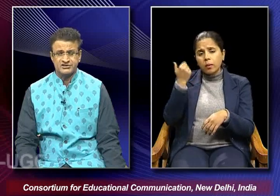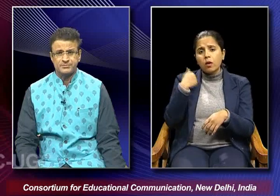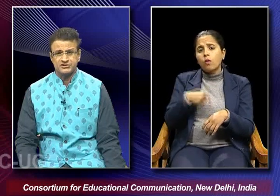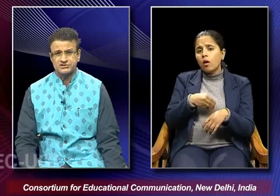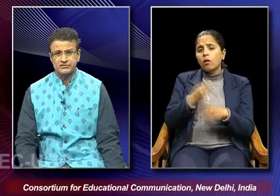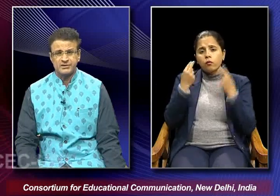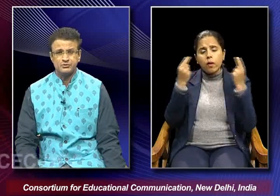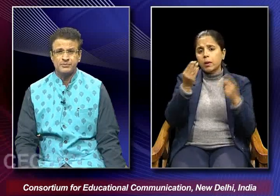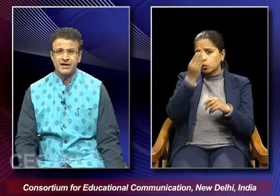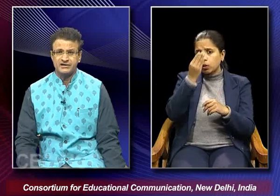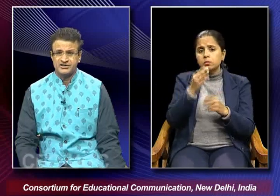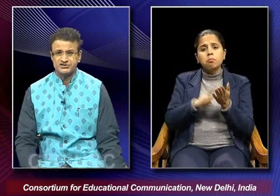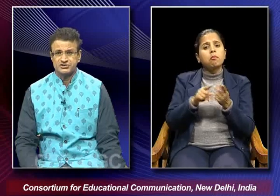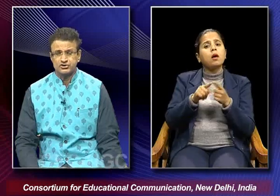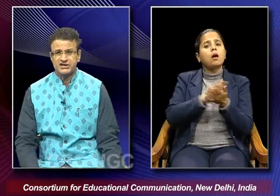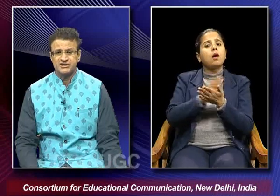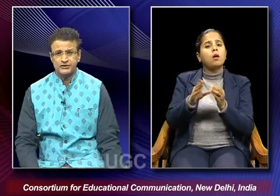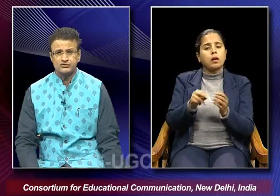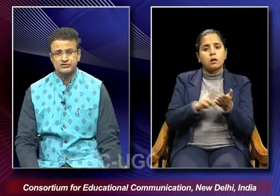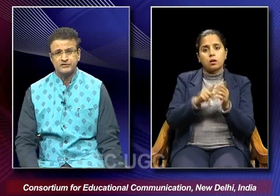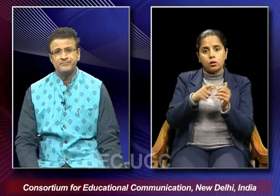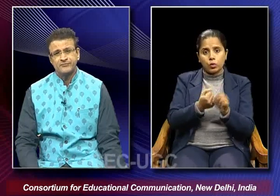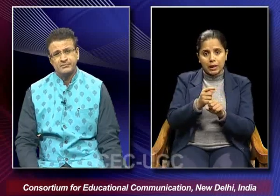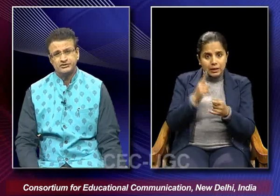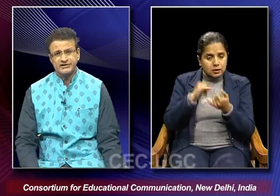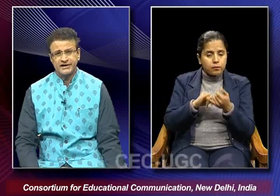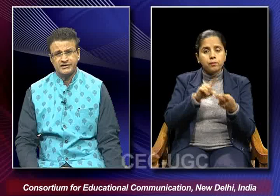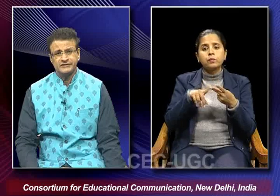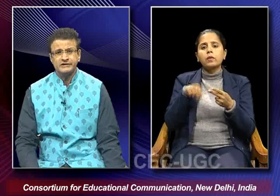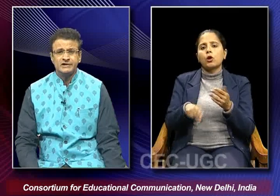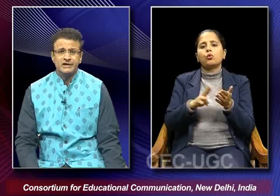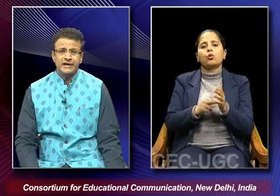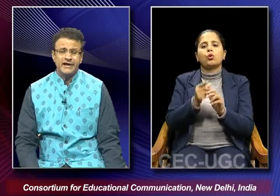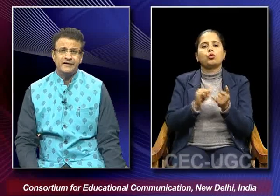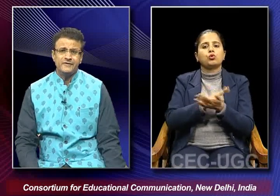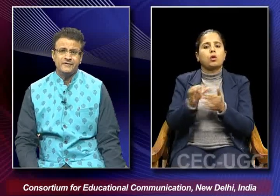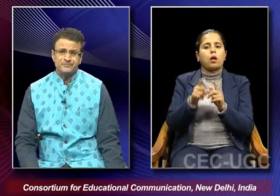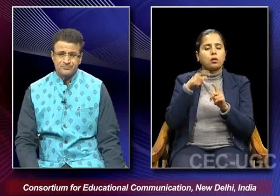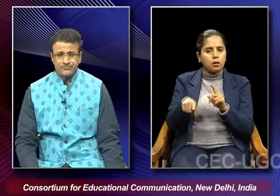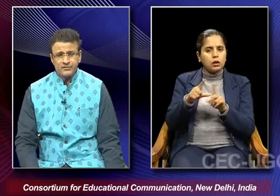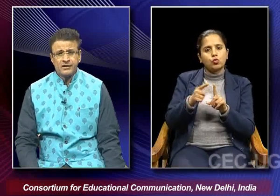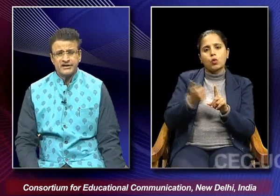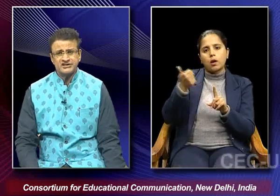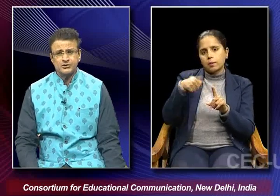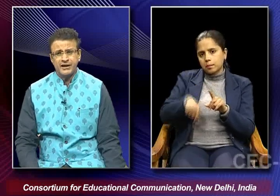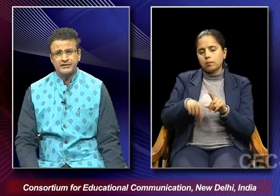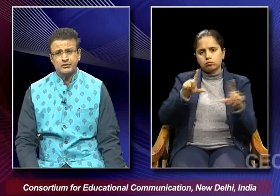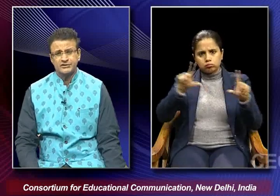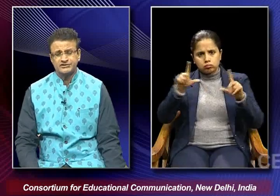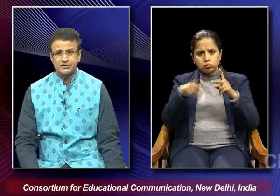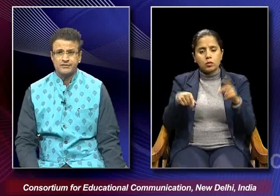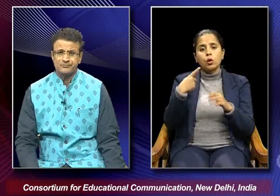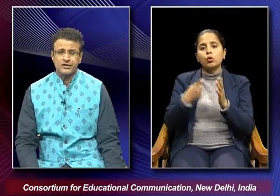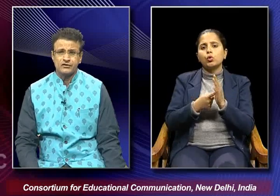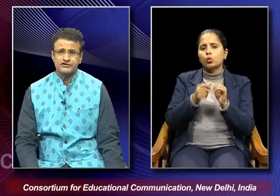engaged in production were mehbub khan nargesh who was the music director and rachel dwyer who